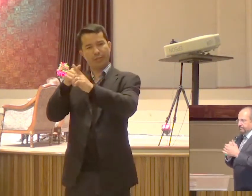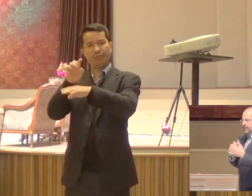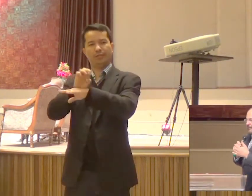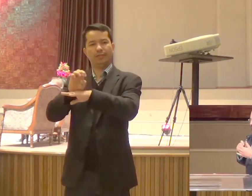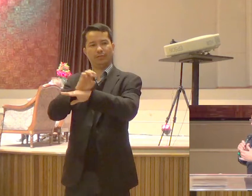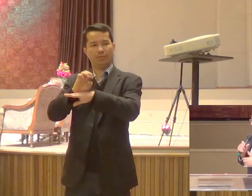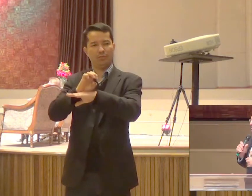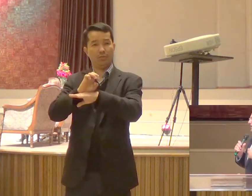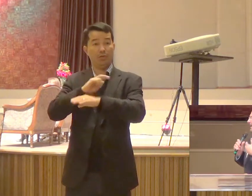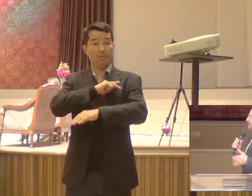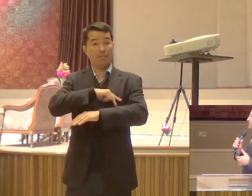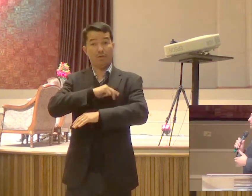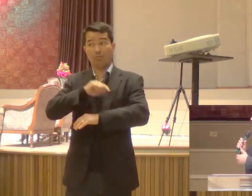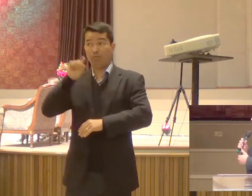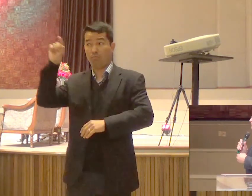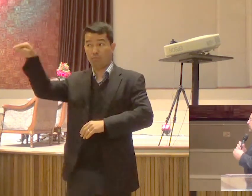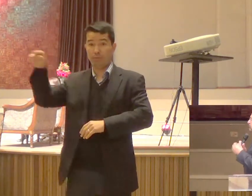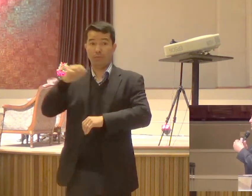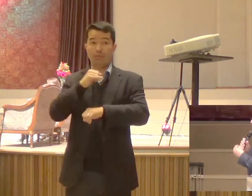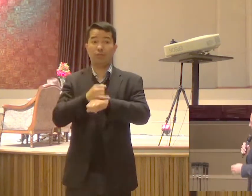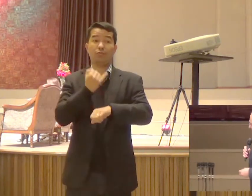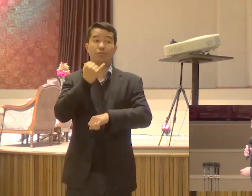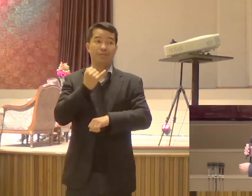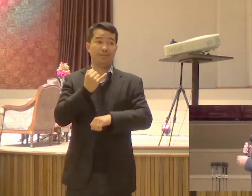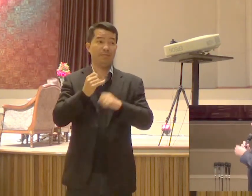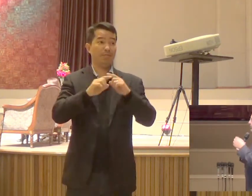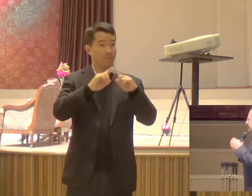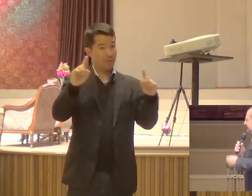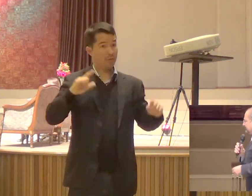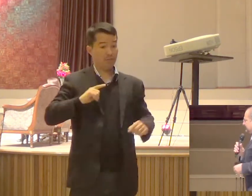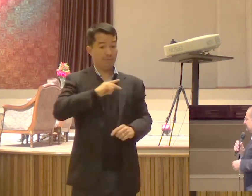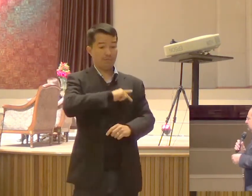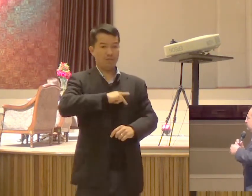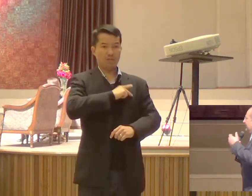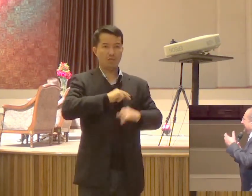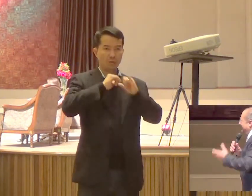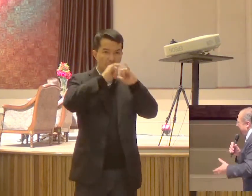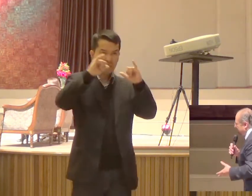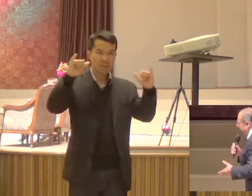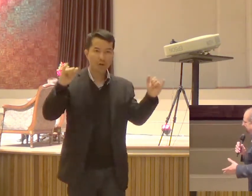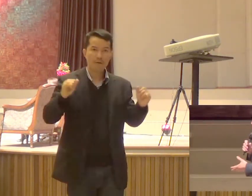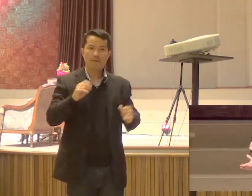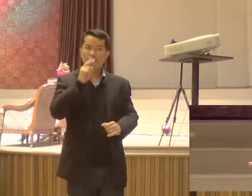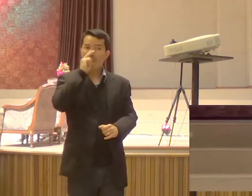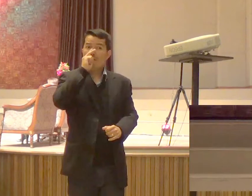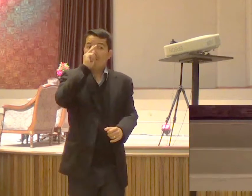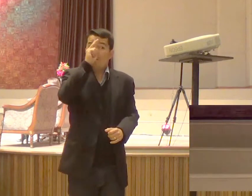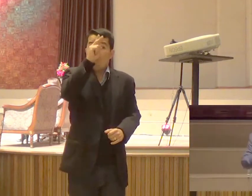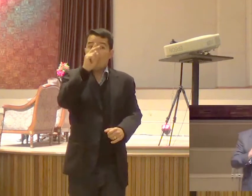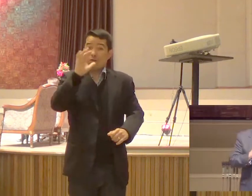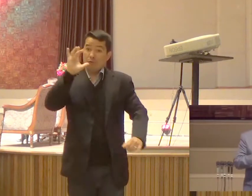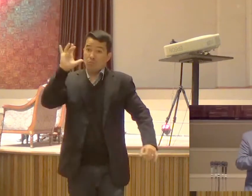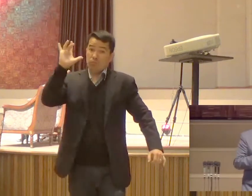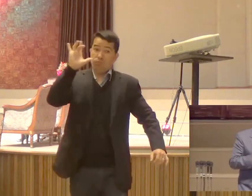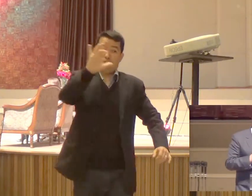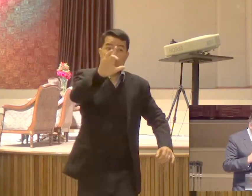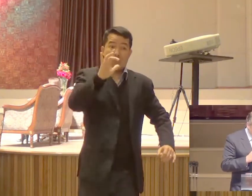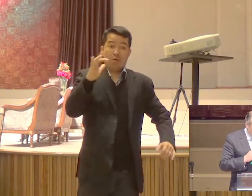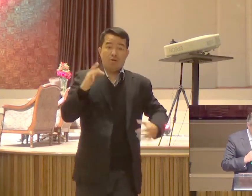E as palavras de Paulo foram tão fortes, tão importantes, tão tocantes Que a Bíblia diz que os presbíteros da